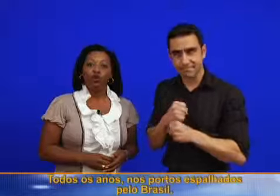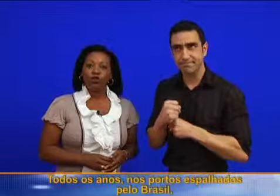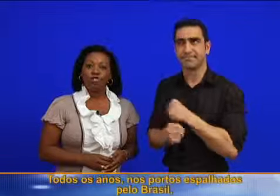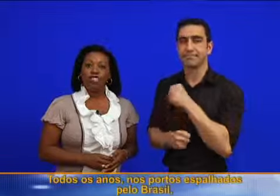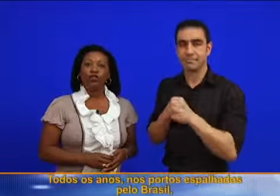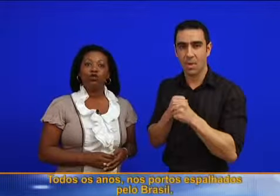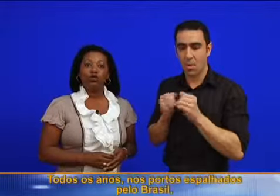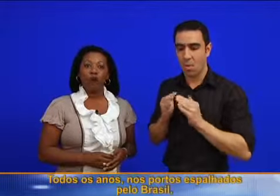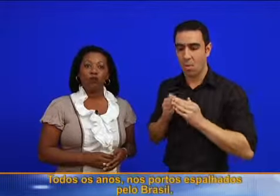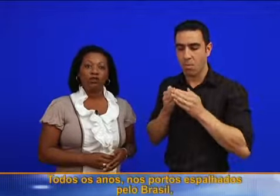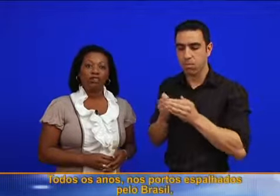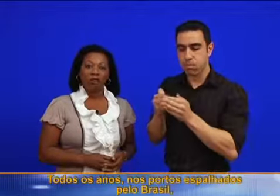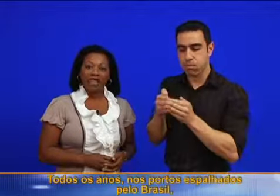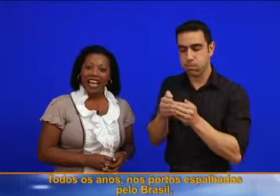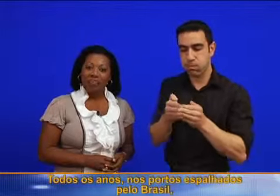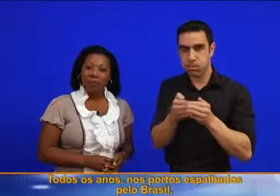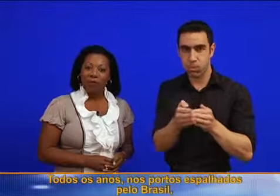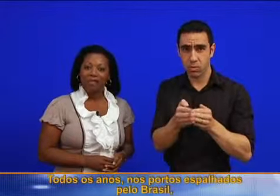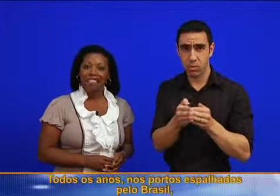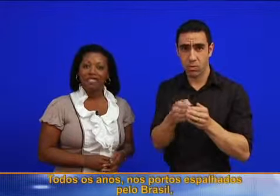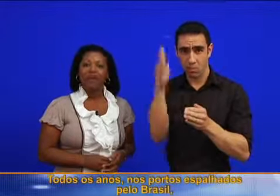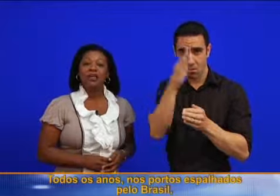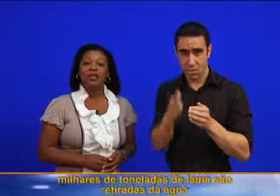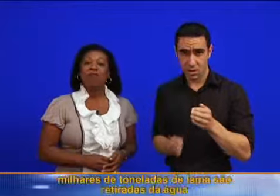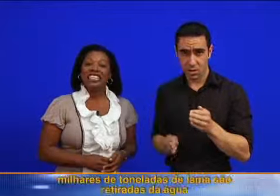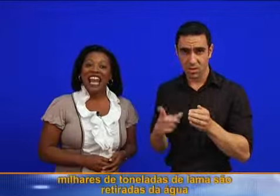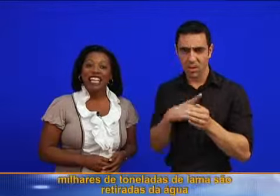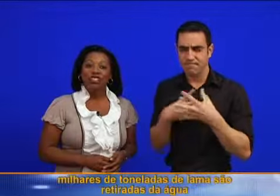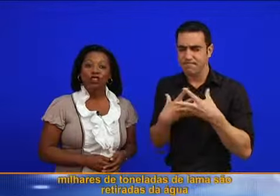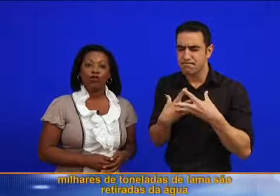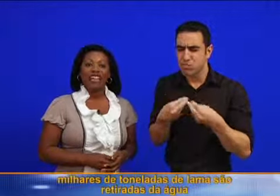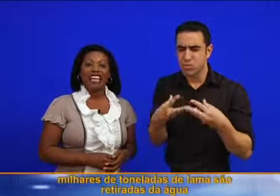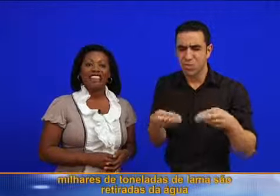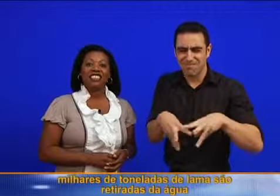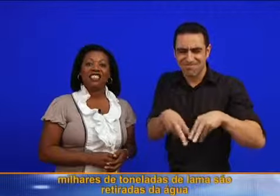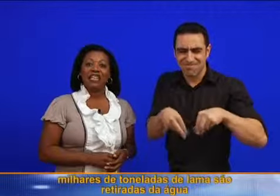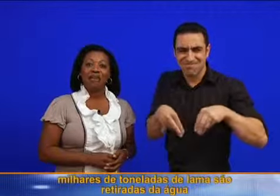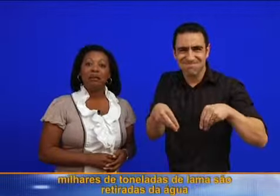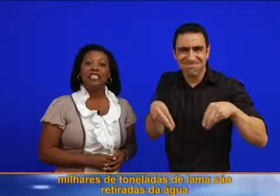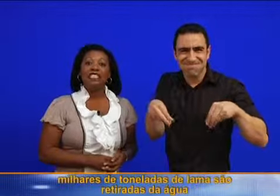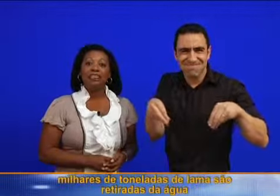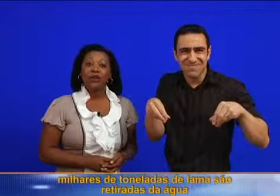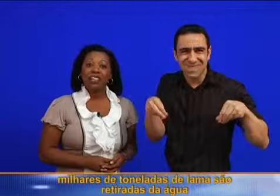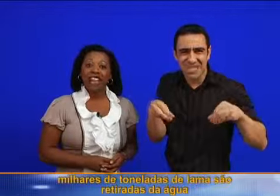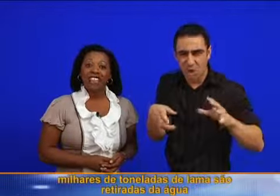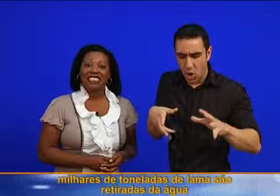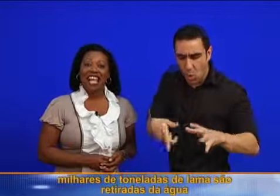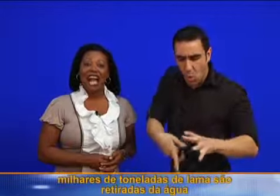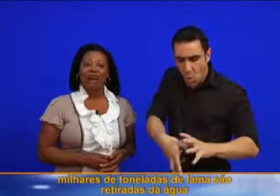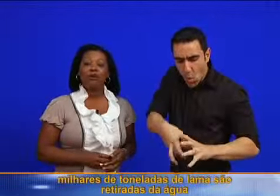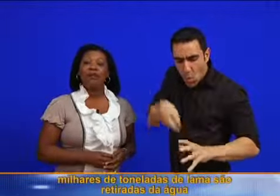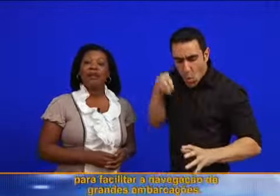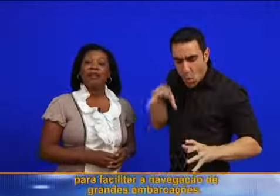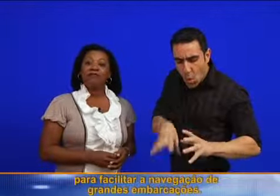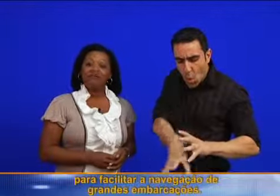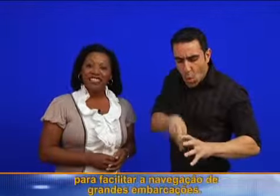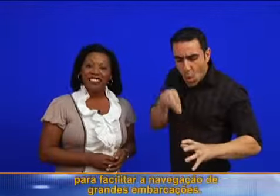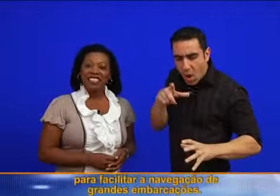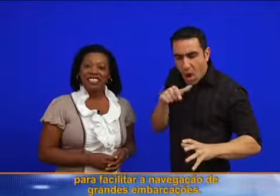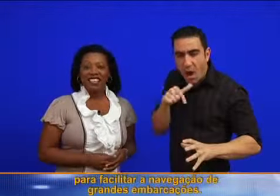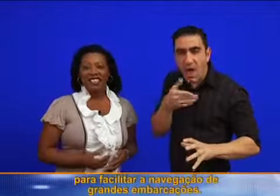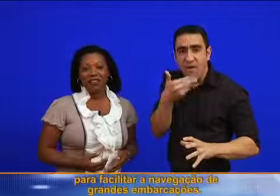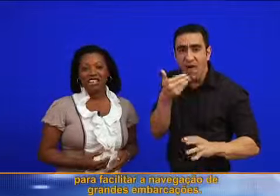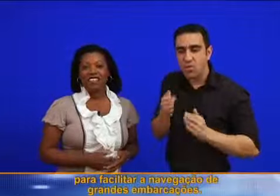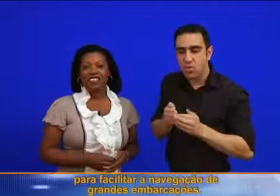Todos os anos, nos portos espalhados pelo Brasil, milhares de toneladas de lama são retiradas da água para